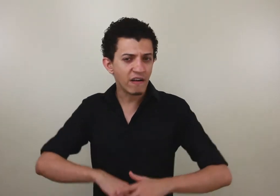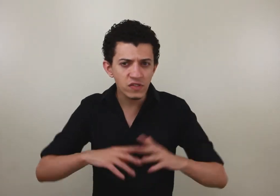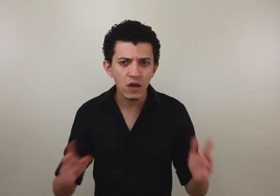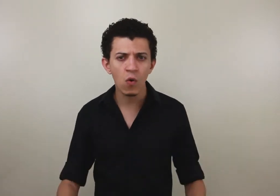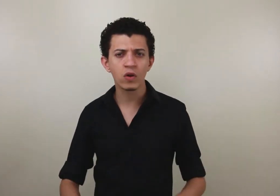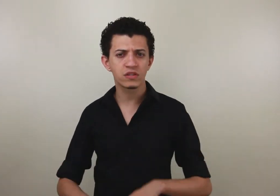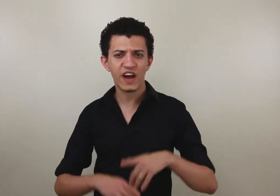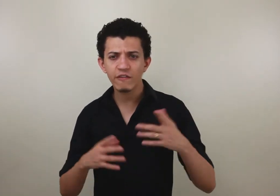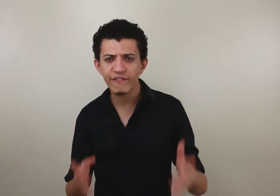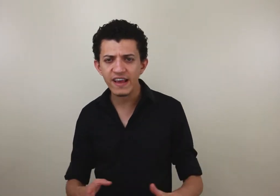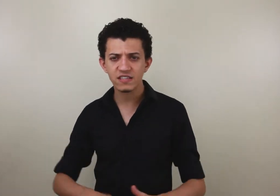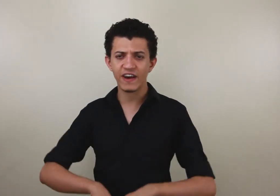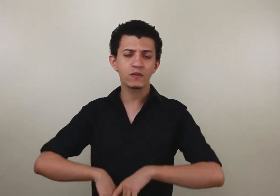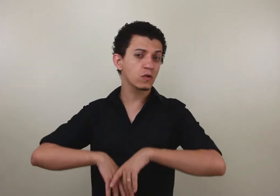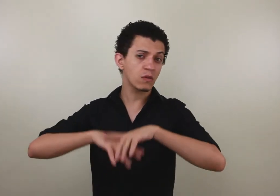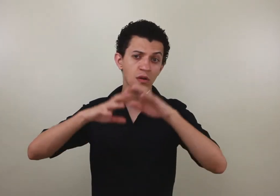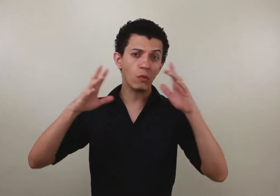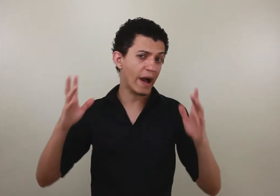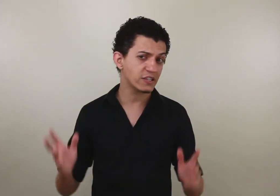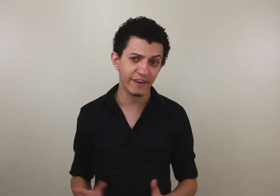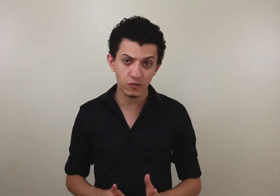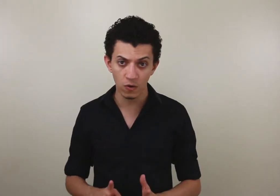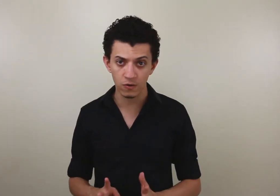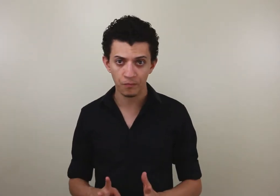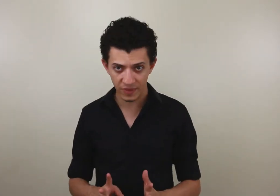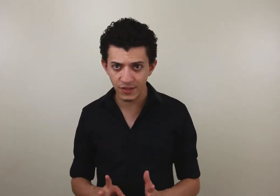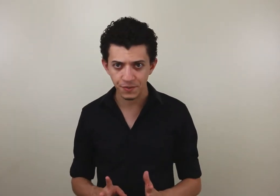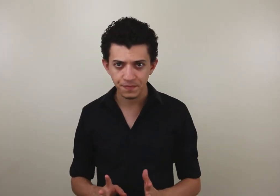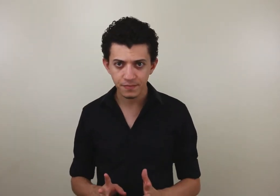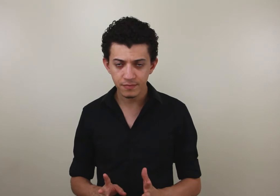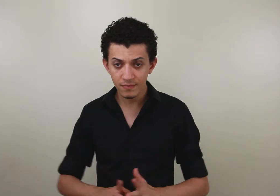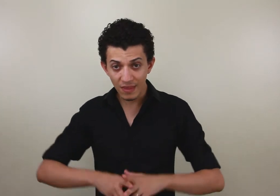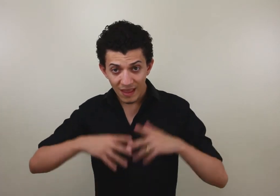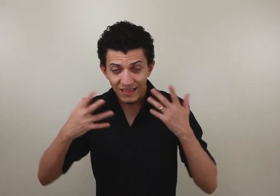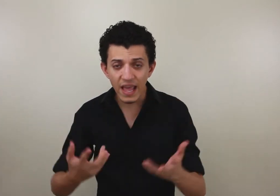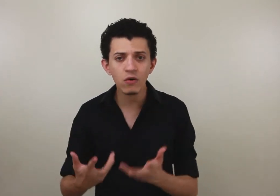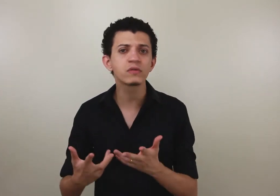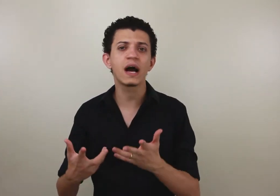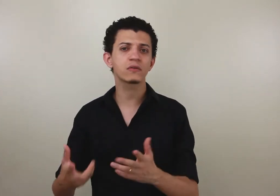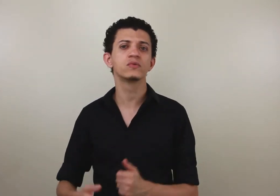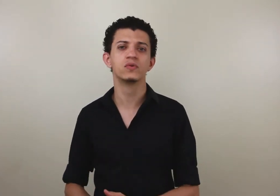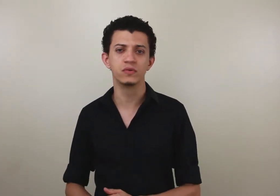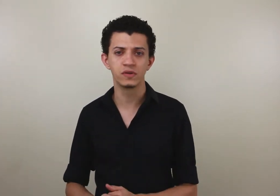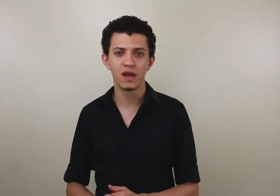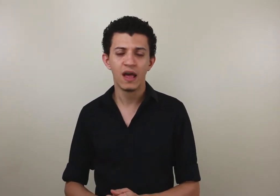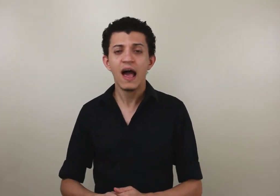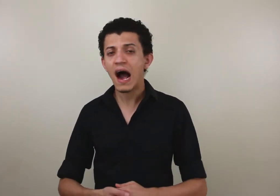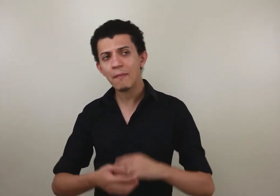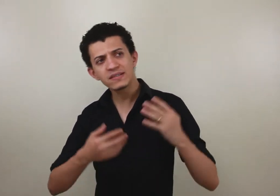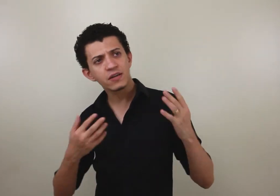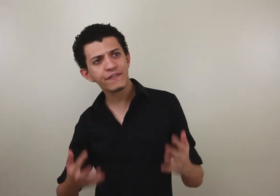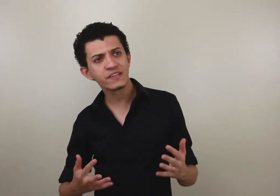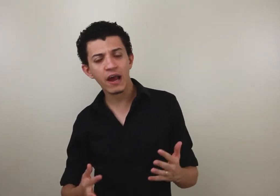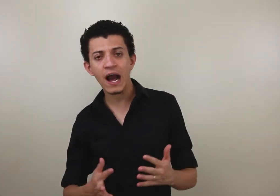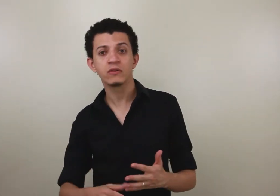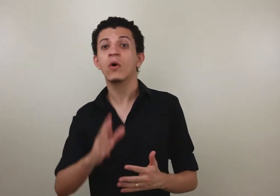vá nos encontros, vá em festas, vá em tudo enquanto há que estiver surdo, entende? Tenha contato com os surdos. Ah, mas e se eu fizer errado?